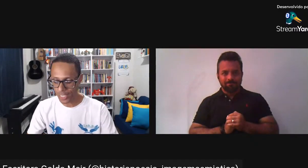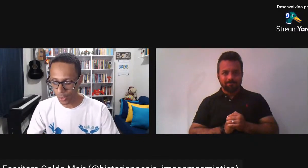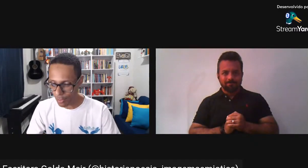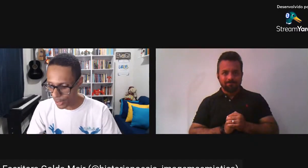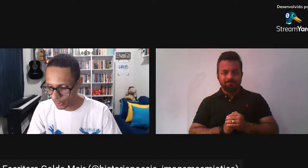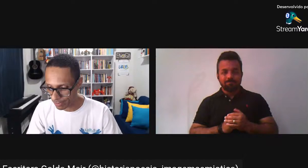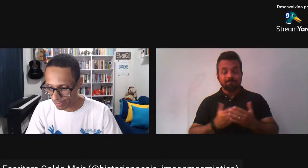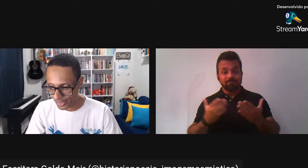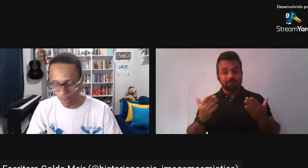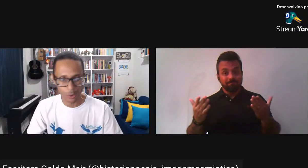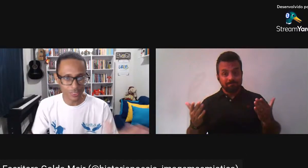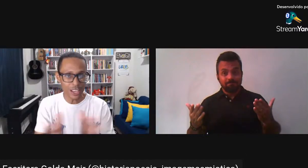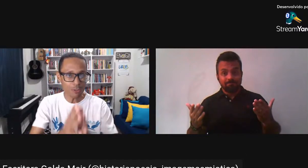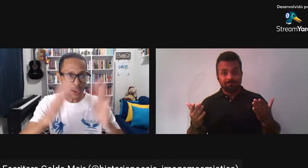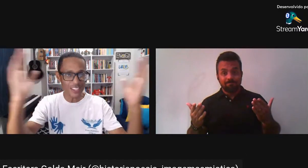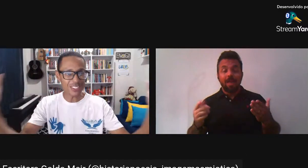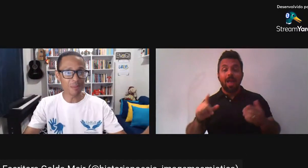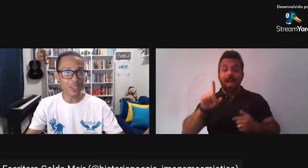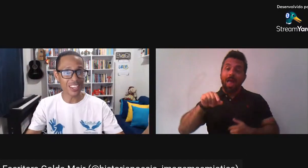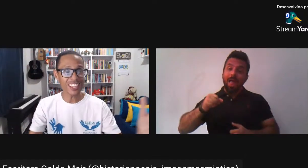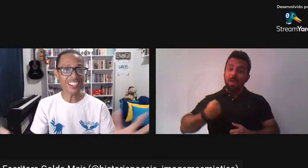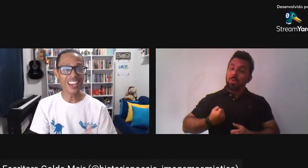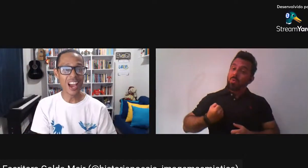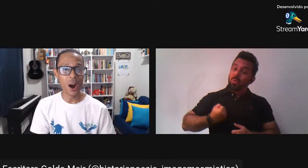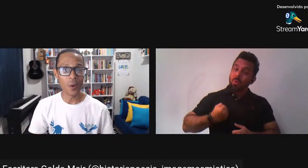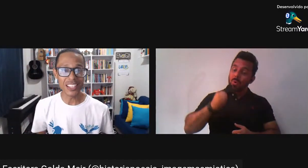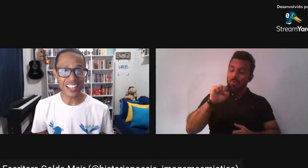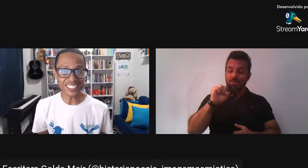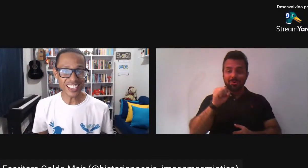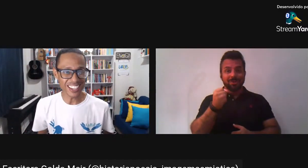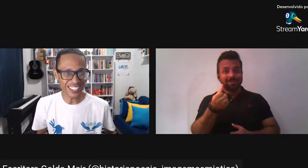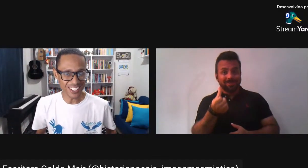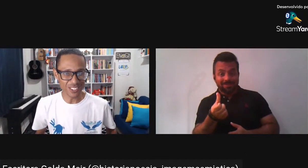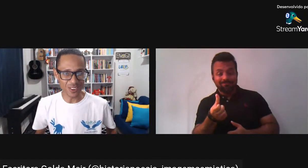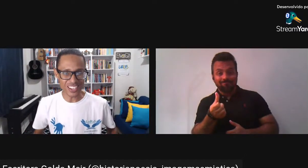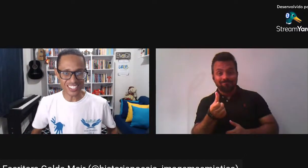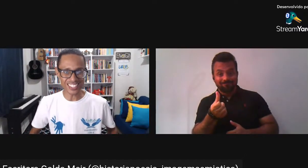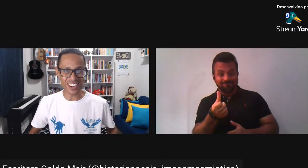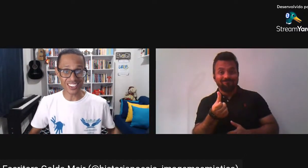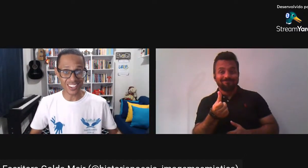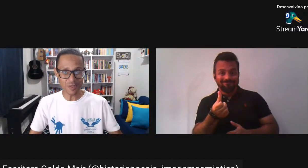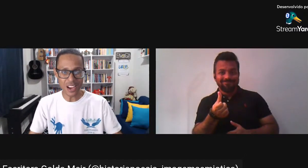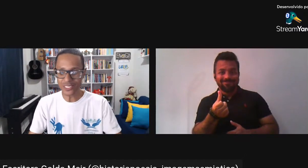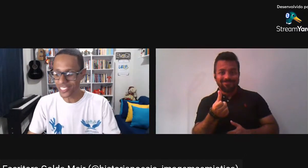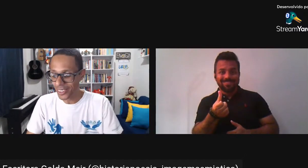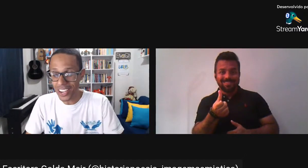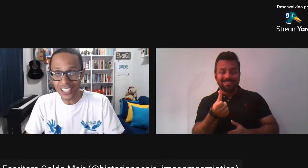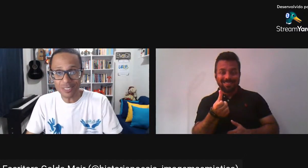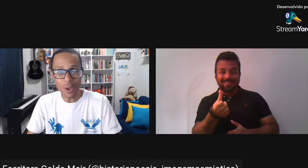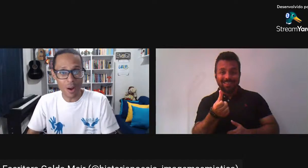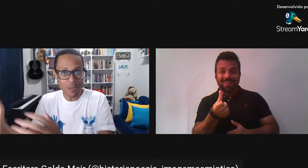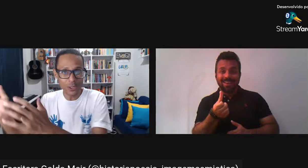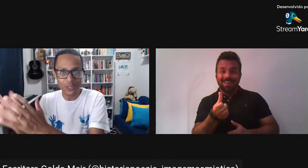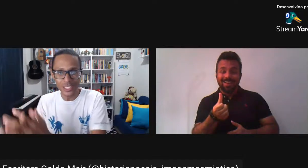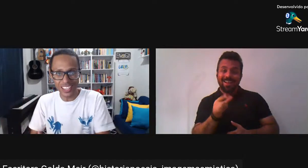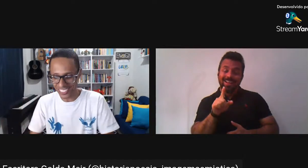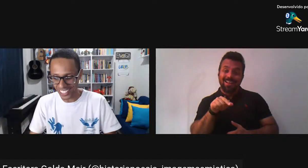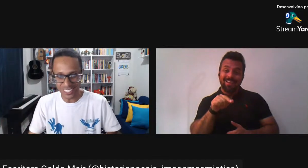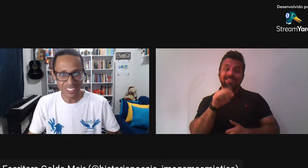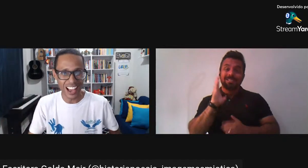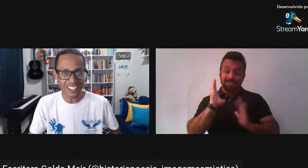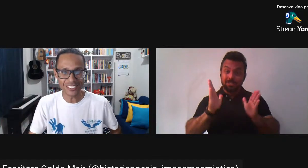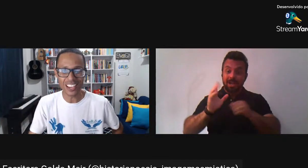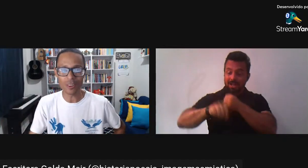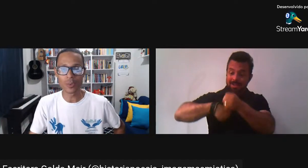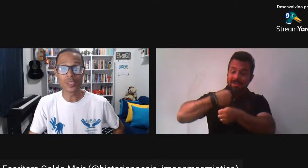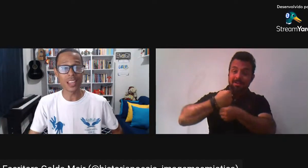não liberou Bom, enfim, estamos aqui 86 edições, terceiro ano dialogando Meu amigo Juliano